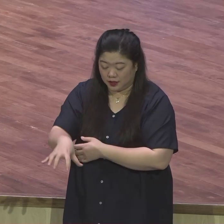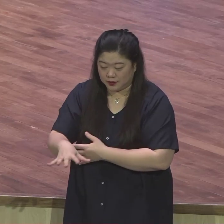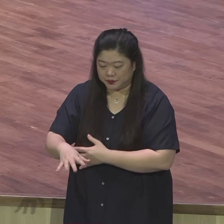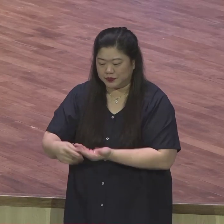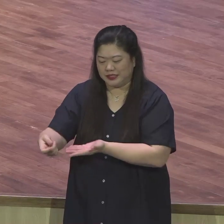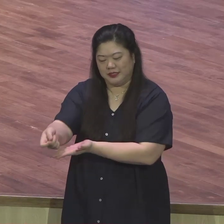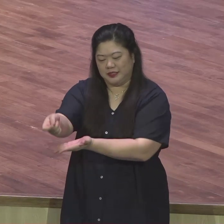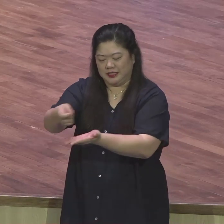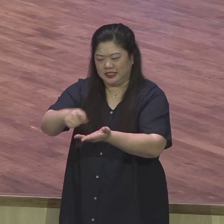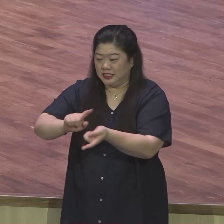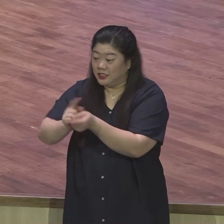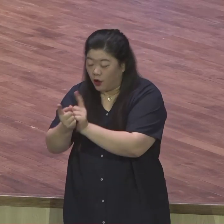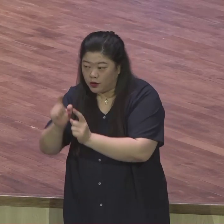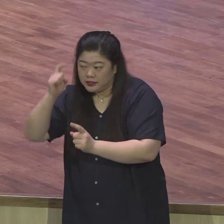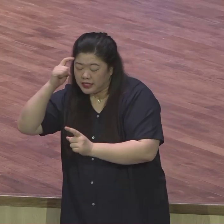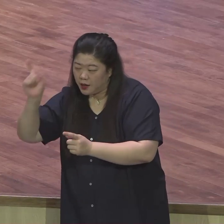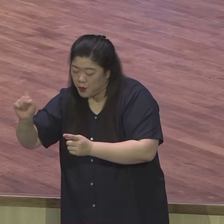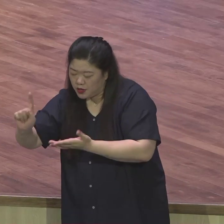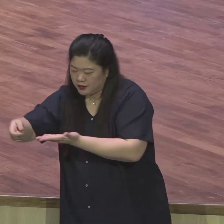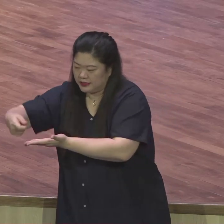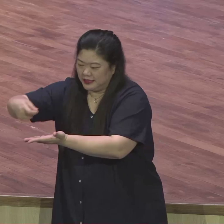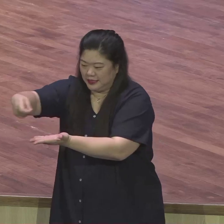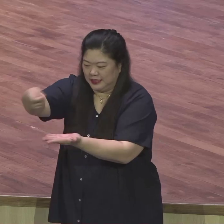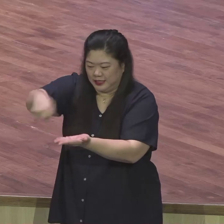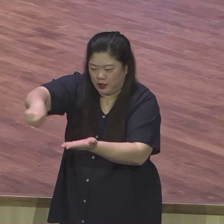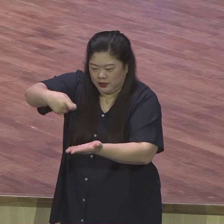서명운동을 오면 총회 소속이기 때문에 해야 됩니다.